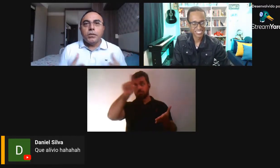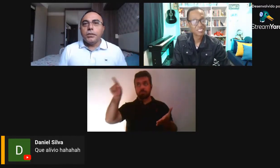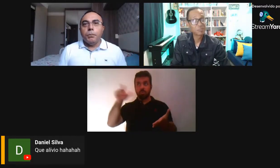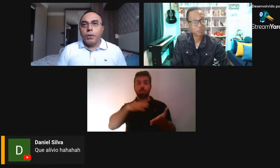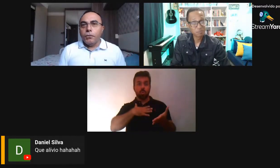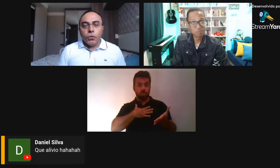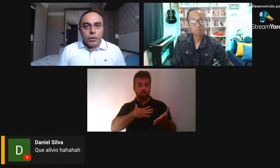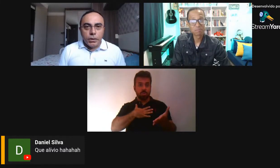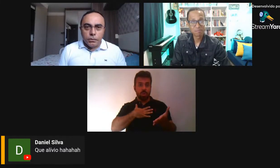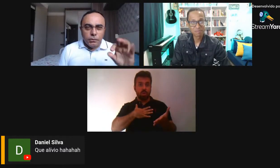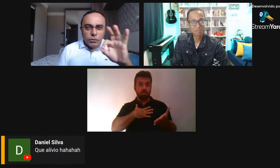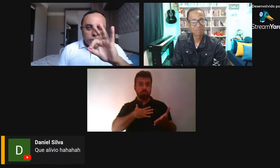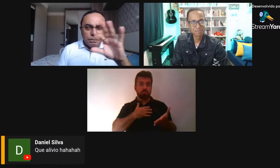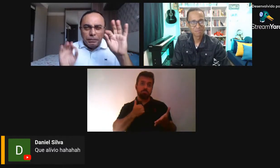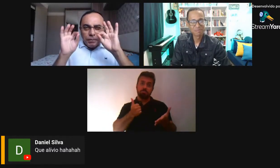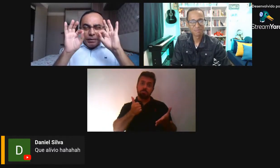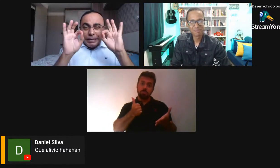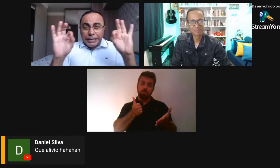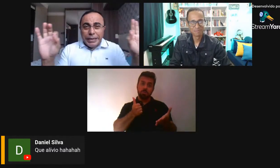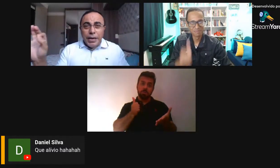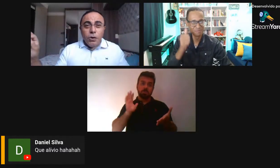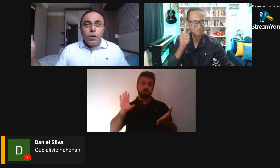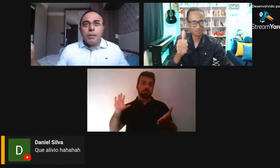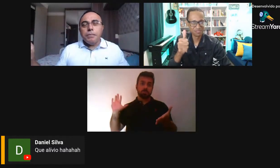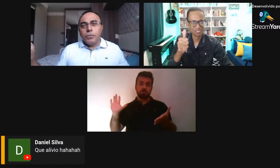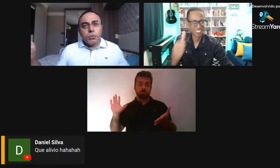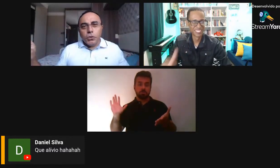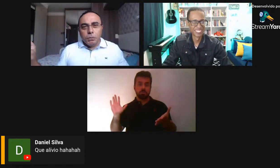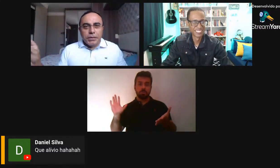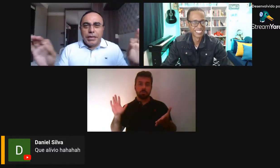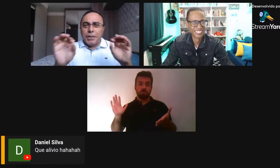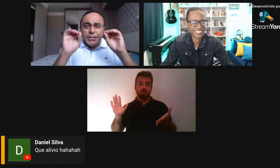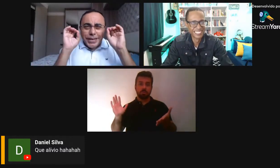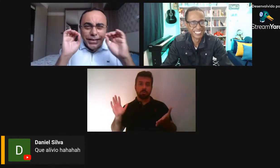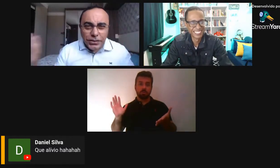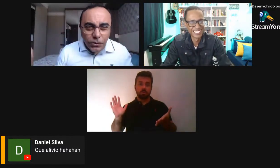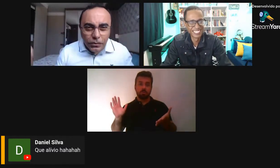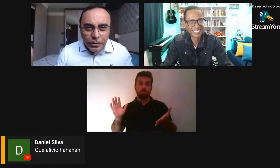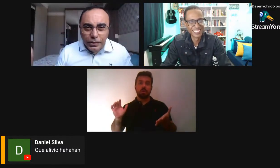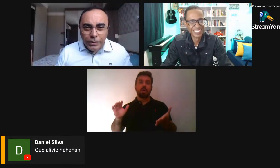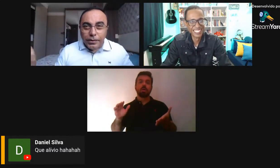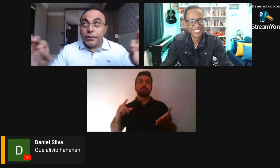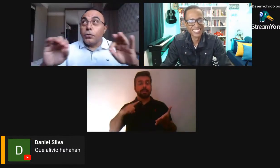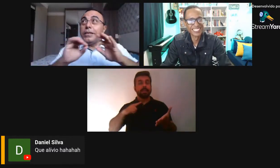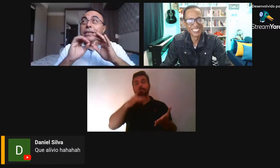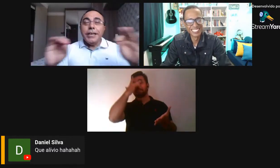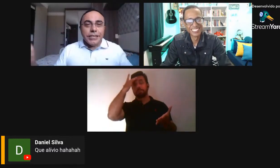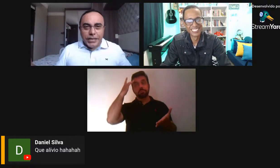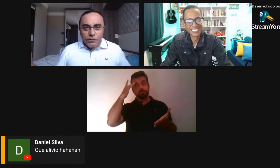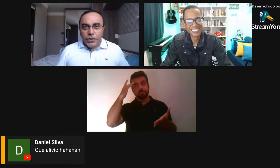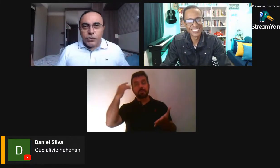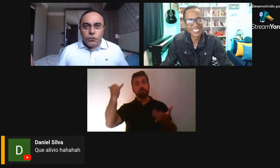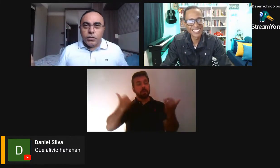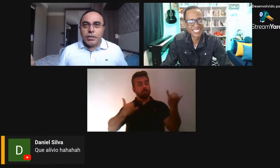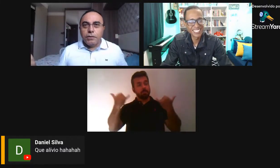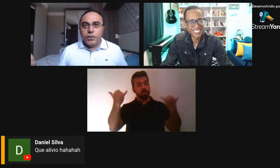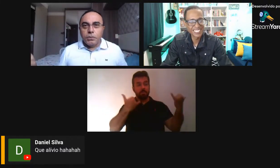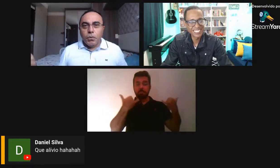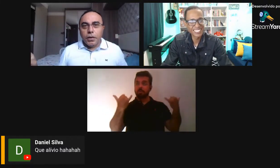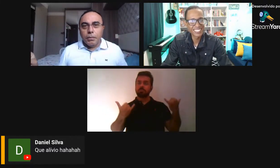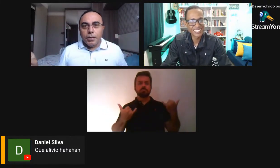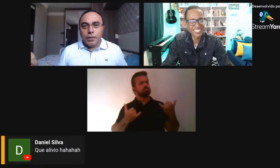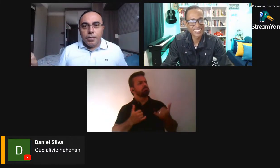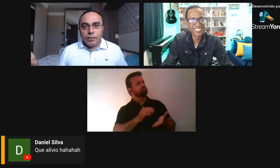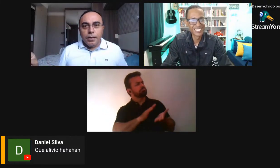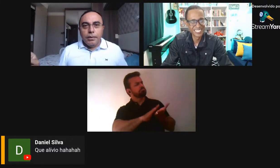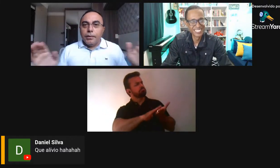nossa, esse poema ficou lindo e você leu os meus pensamentos, era isso que eu queria escrever se eu fosse escrever